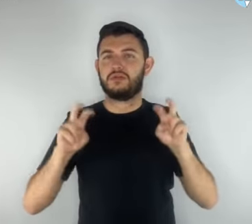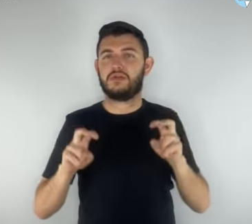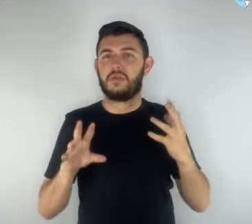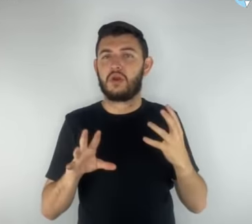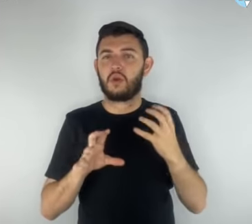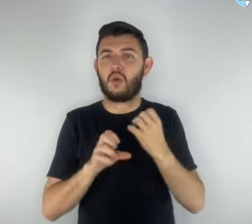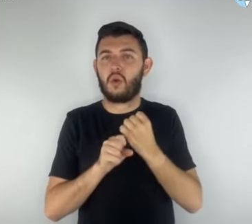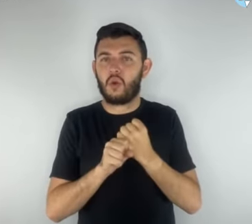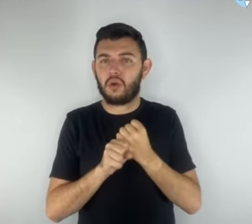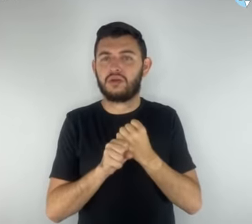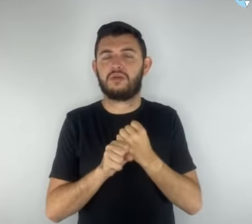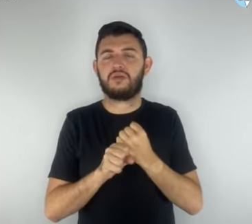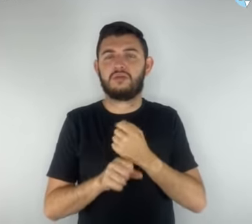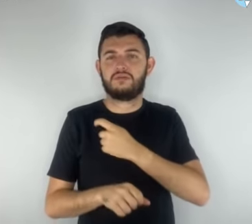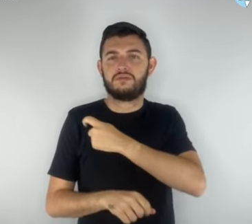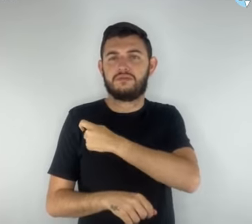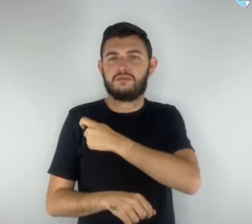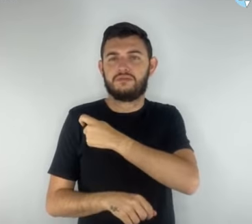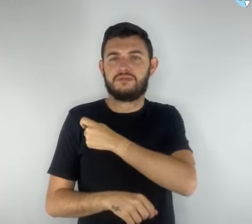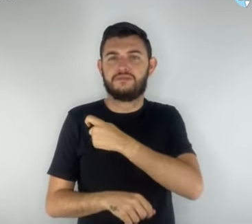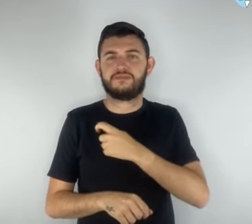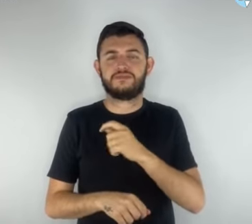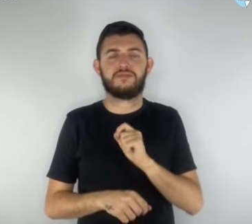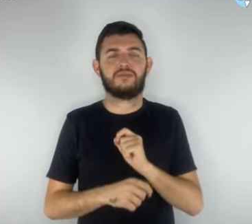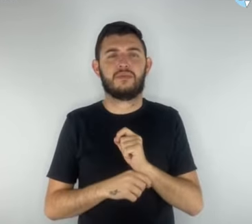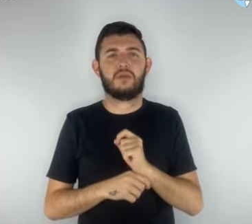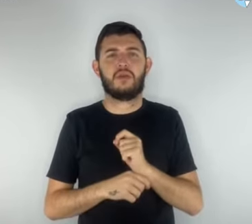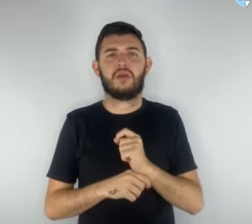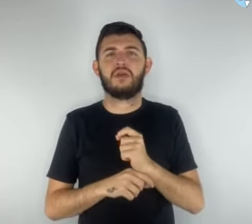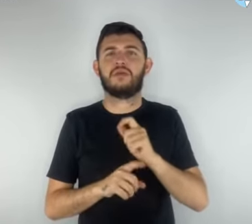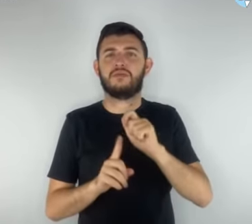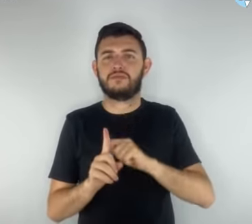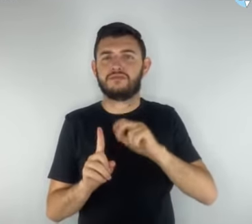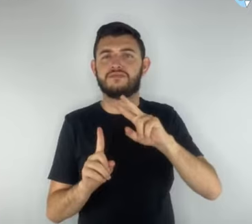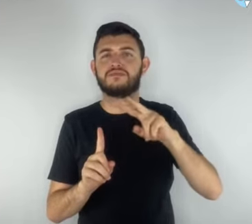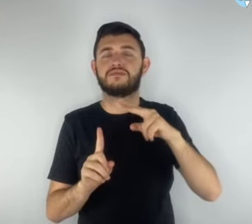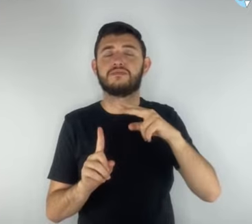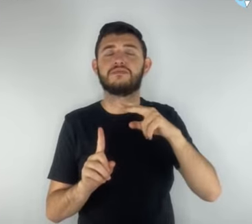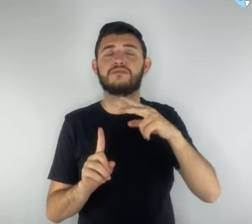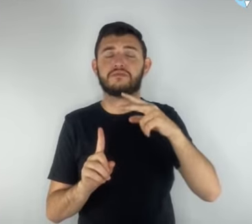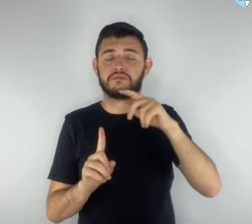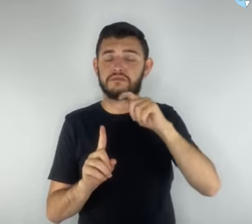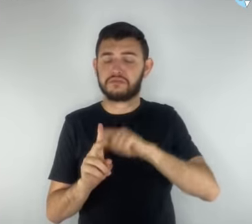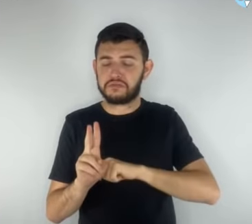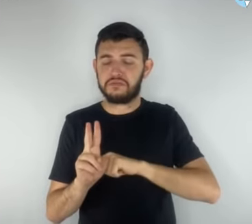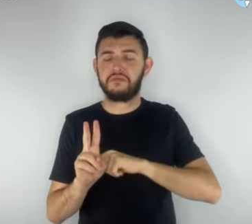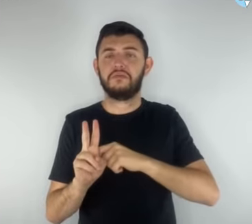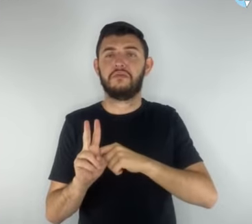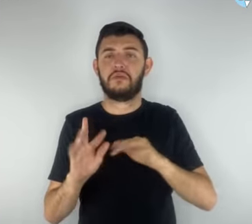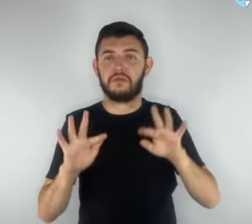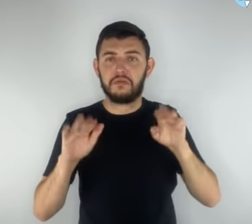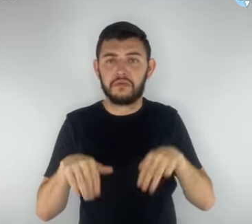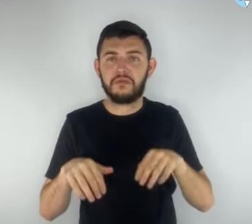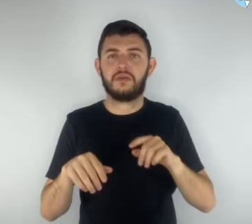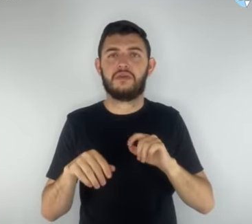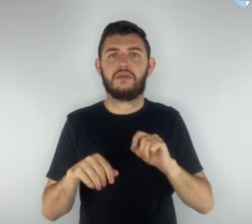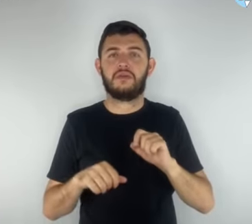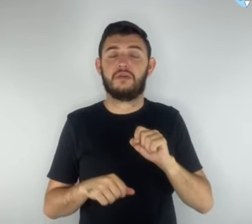bimestre, os responsáveis estavam ansiosos para acompanhar o rendimento dos filhos após a